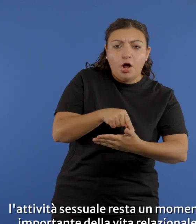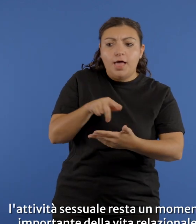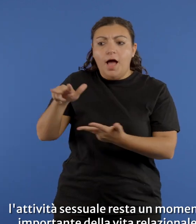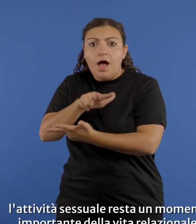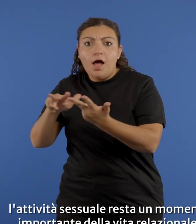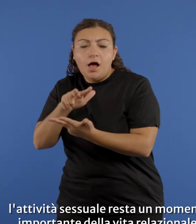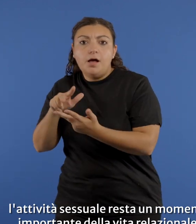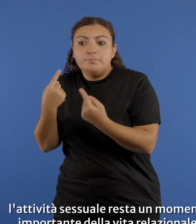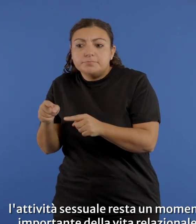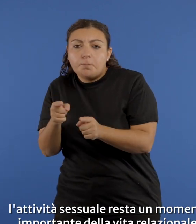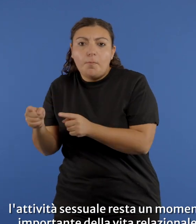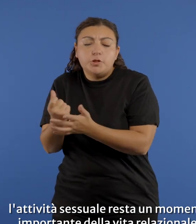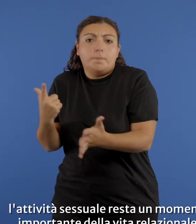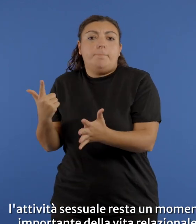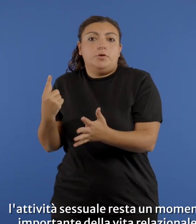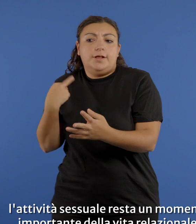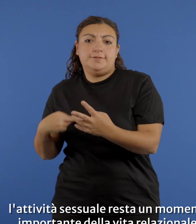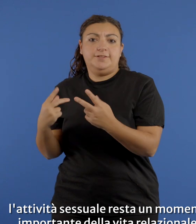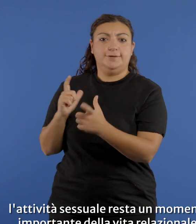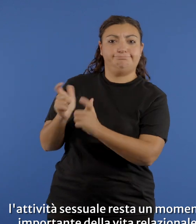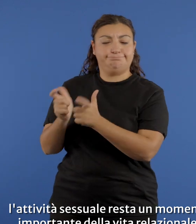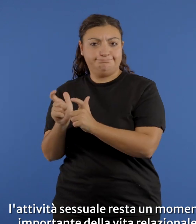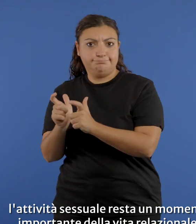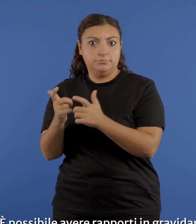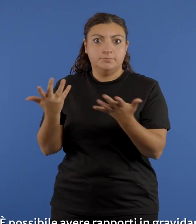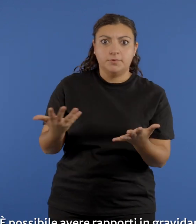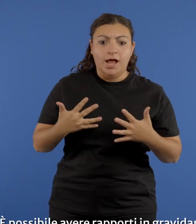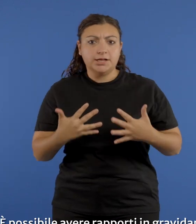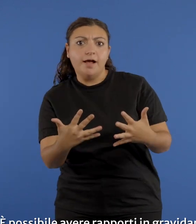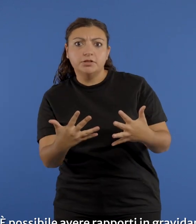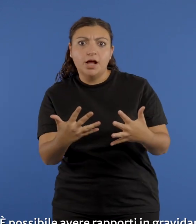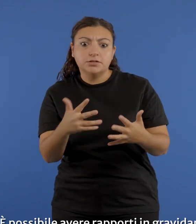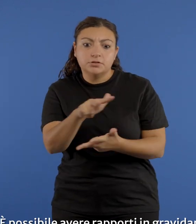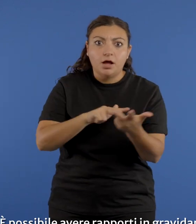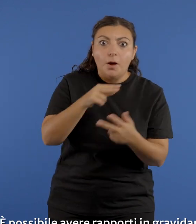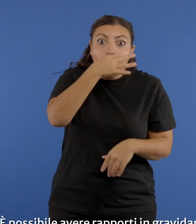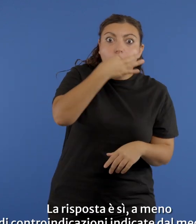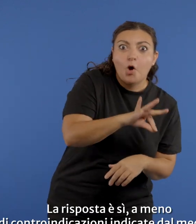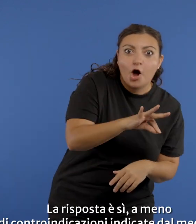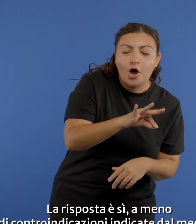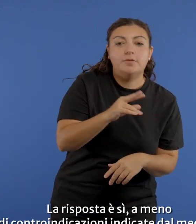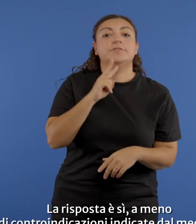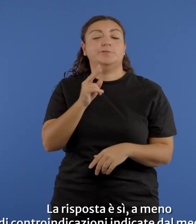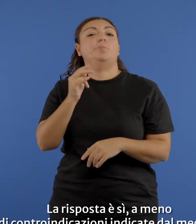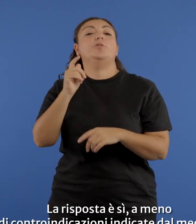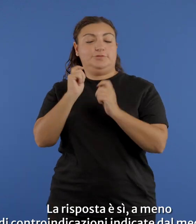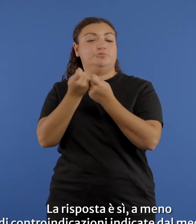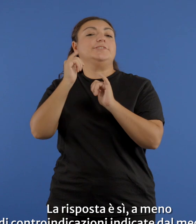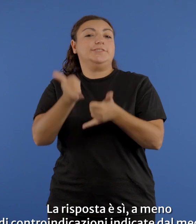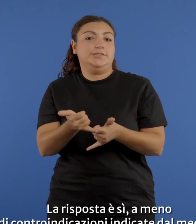sessuale resta un momento importante della vita relazionale. È possibile avere rapporti in gravidanza? La risposta è sì, a meno di